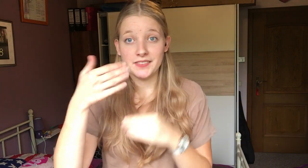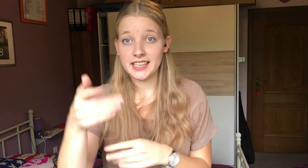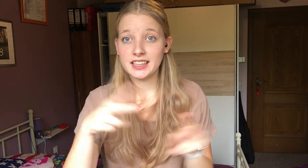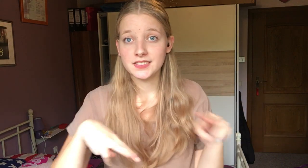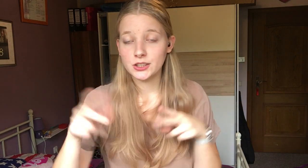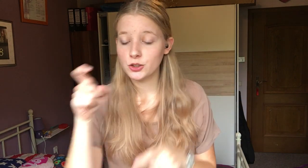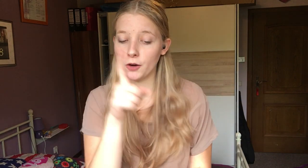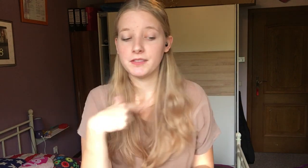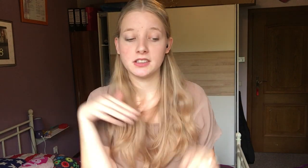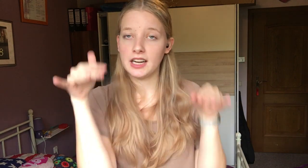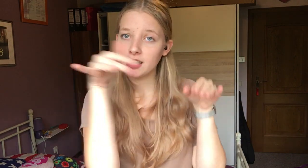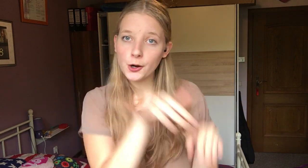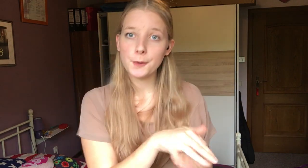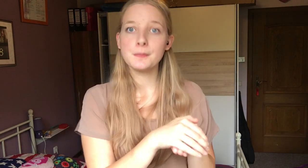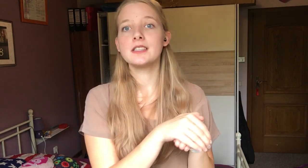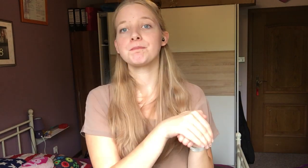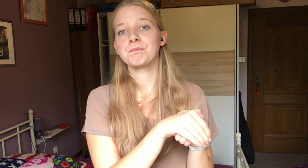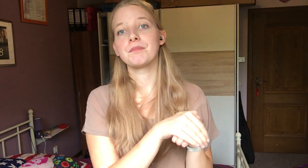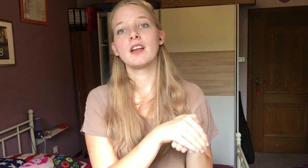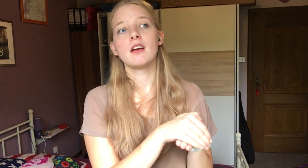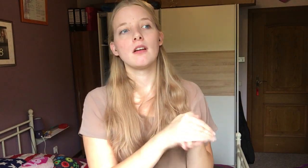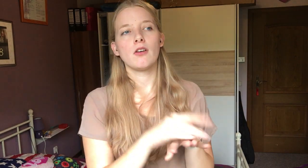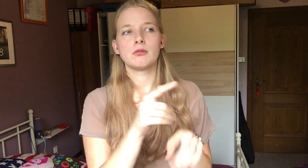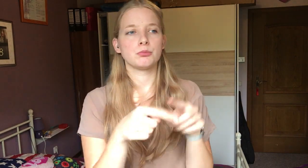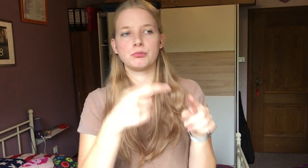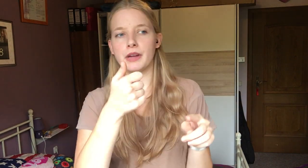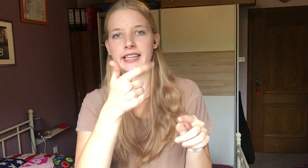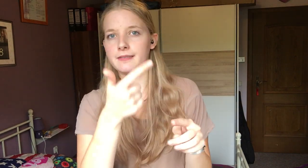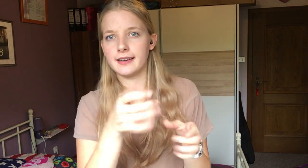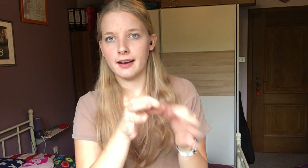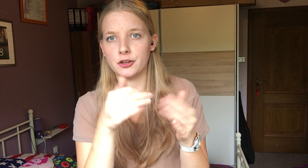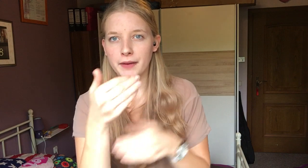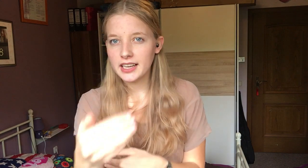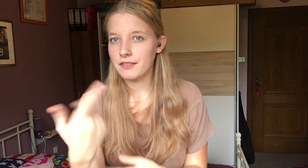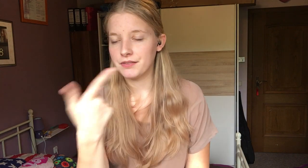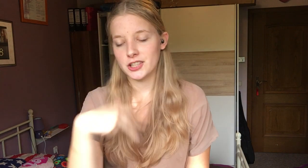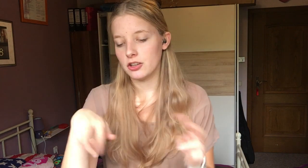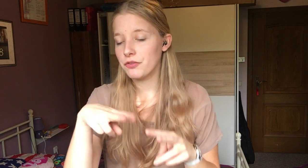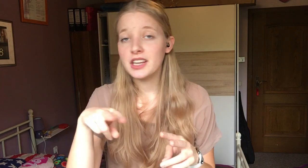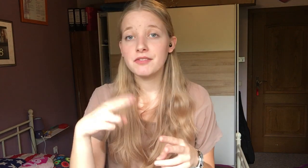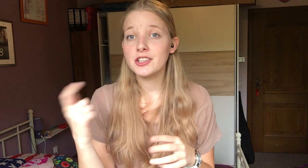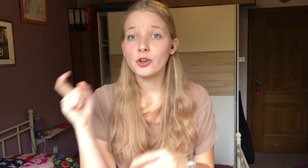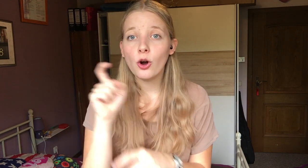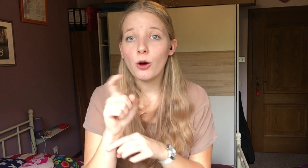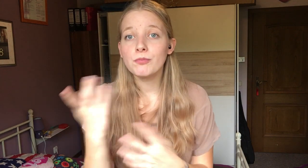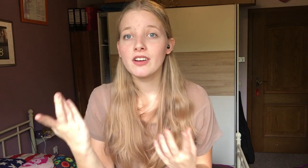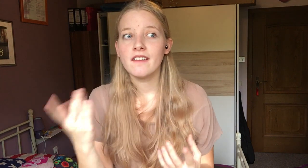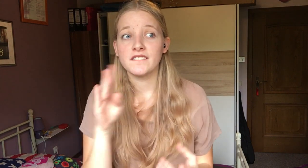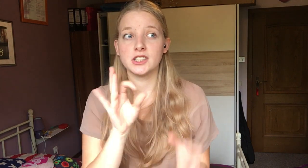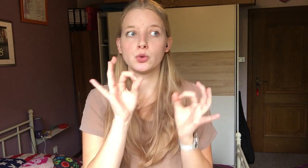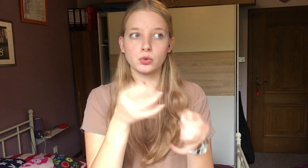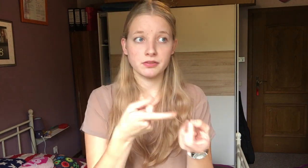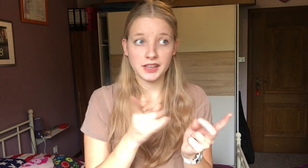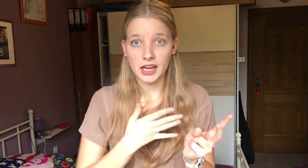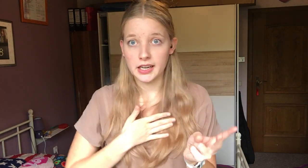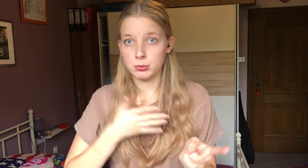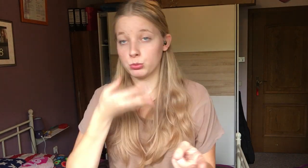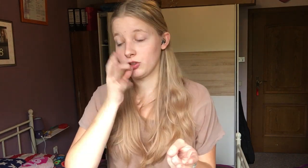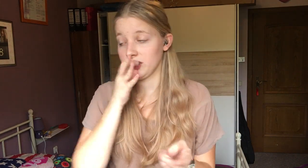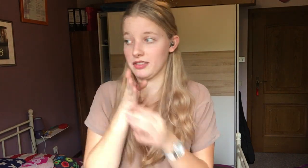weitere Videos kommen, wenn ich angekommen bin. Ein, zwei Tage später wird wahrscheinlich auch wieder ein Video kommen, wenn ich gutes WLAN habe, sonst muss ich in den